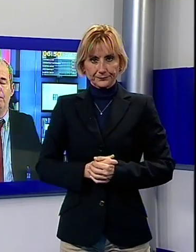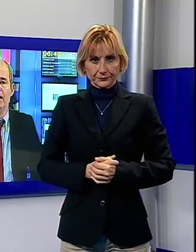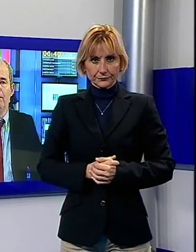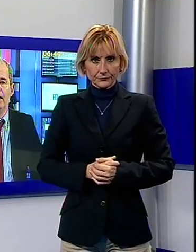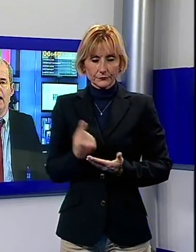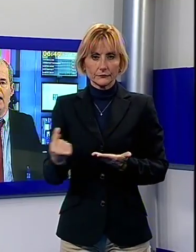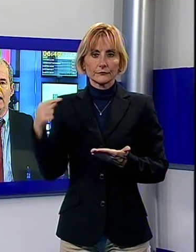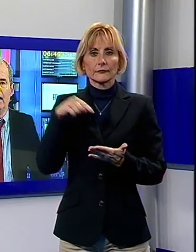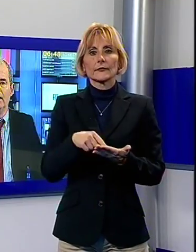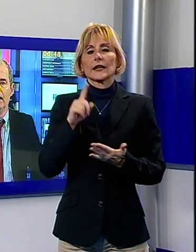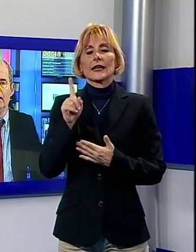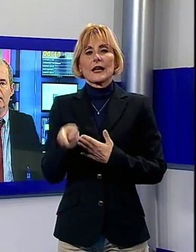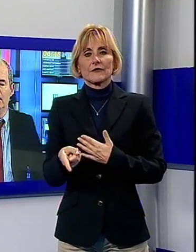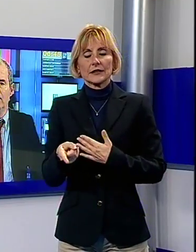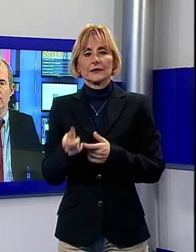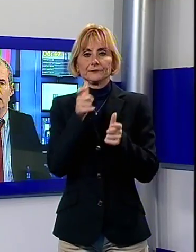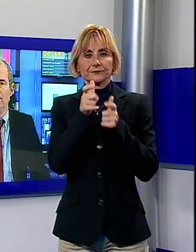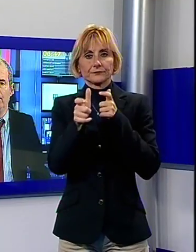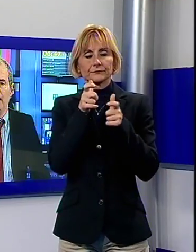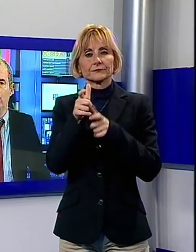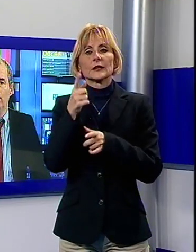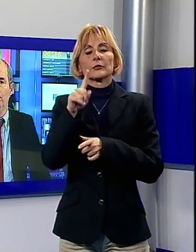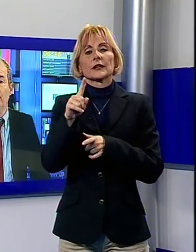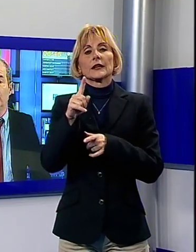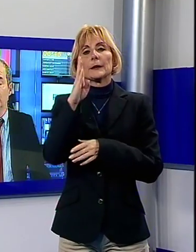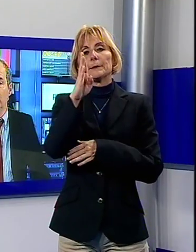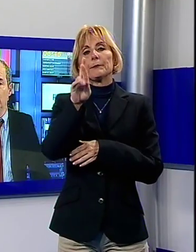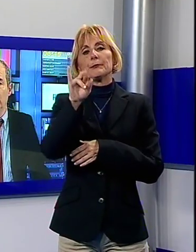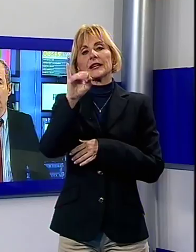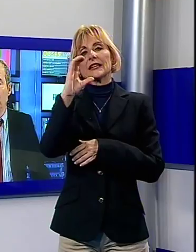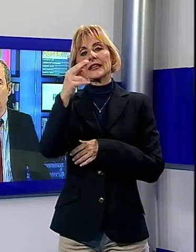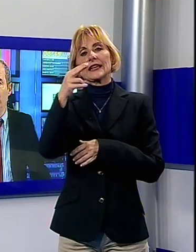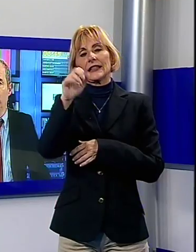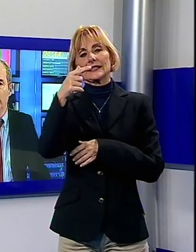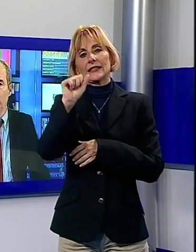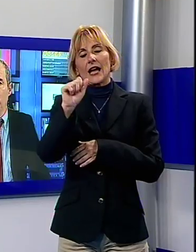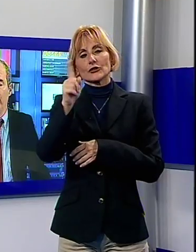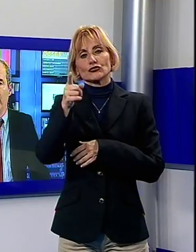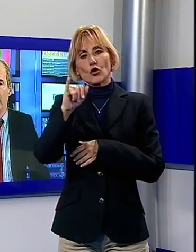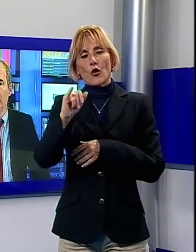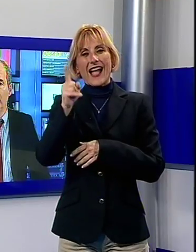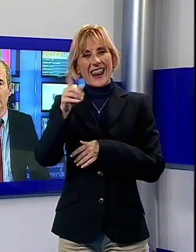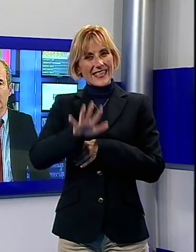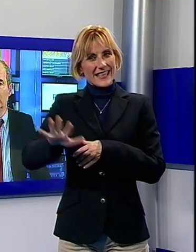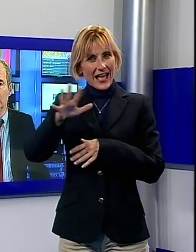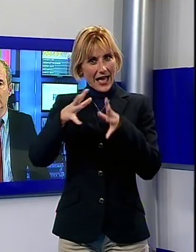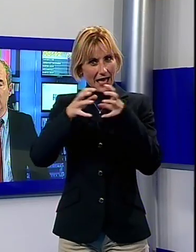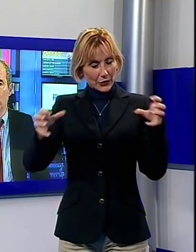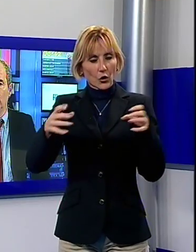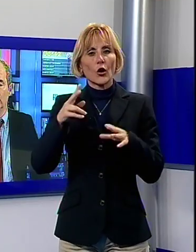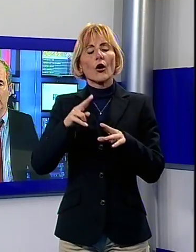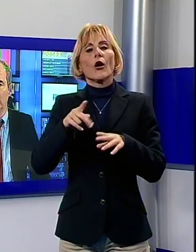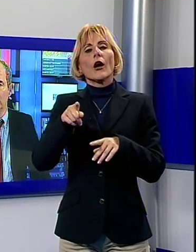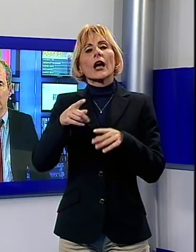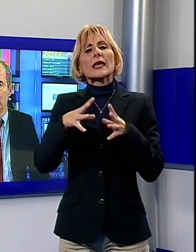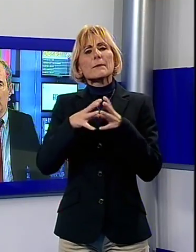per parlare del destino dell'impianto di bricchettaggio di Gallicano. Fermo da due anni, il sindaco